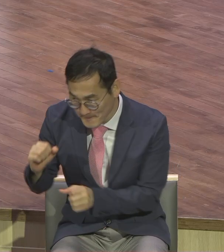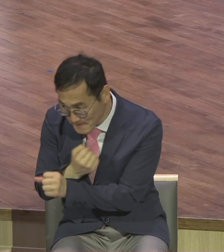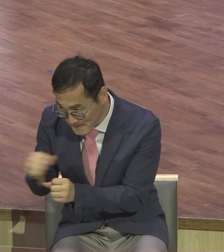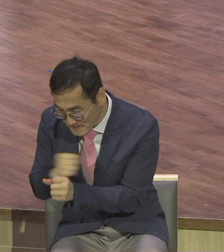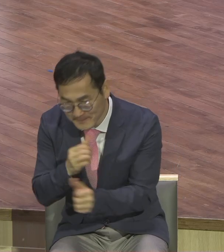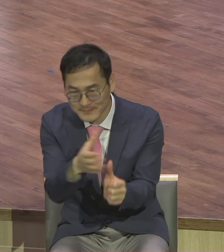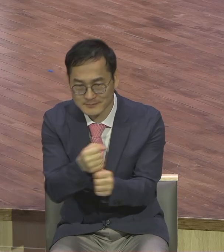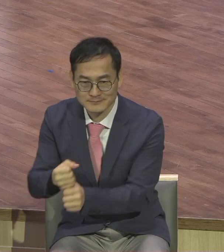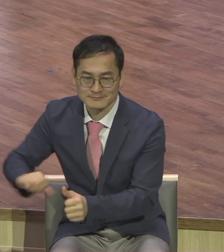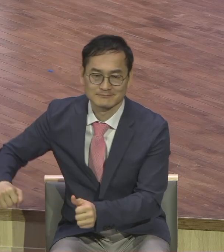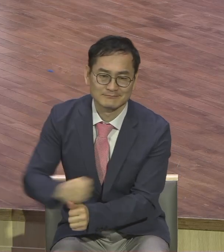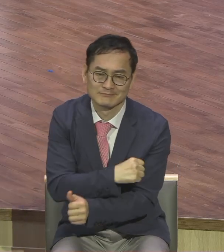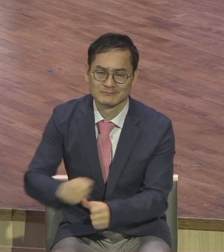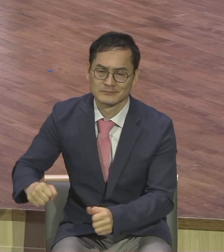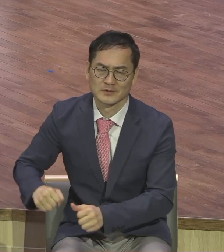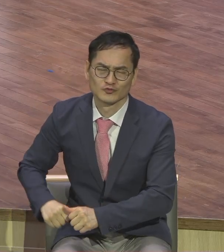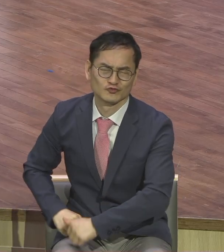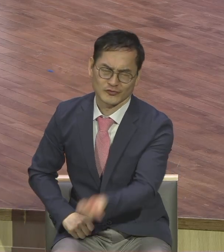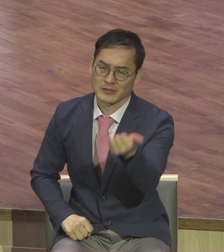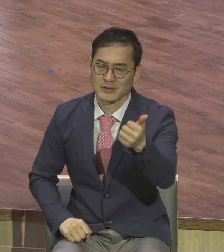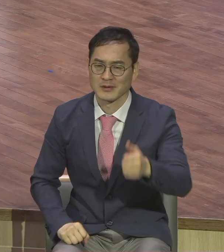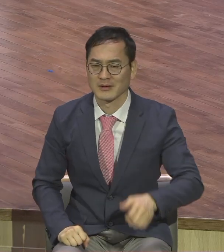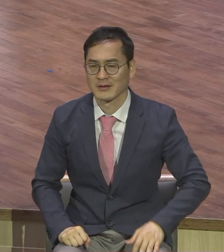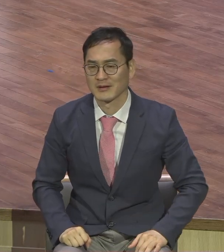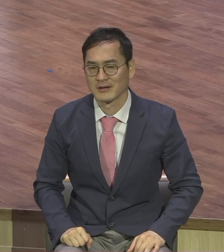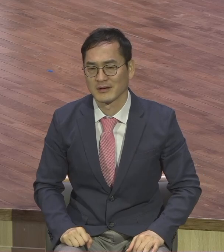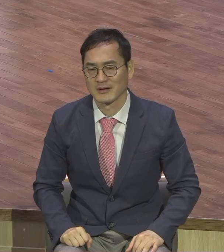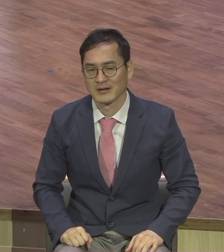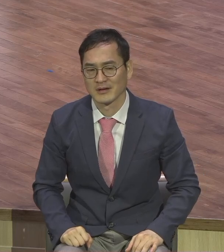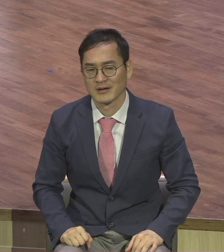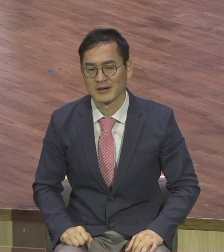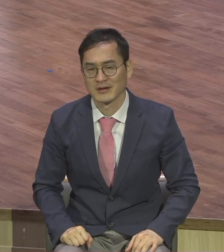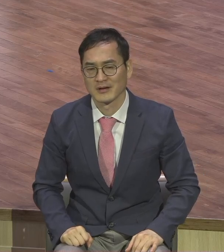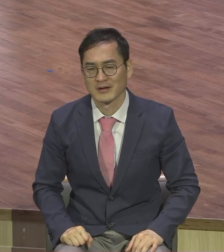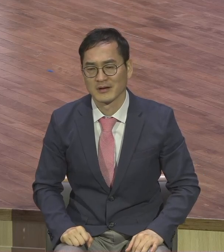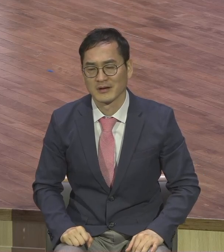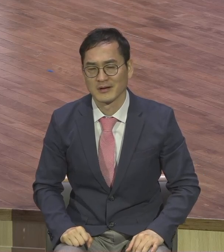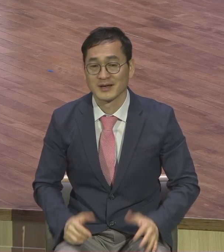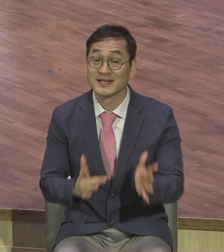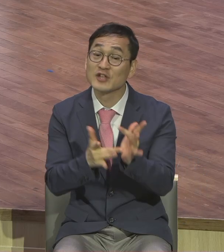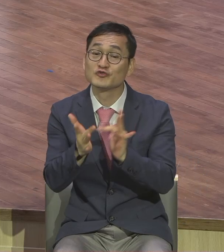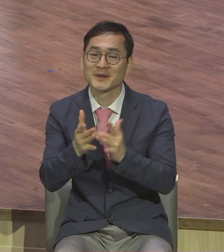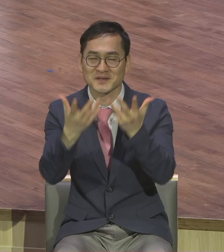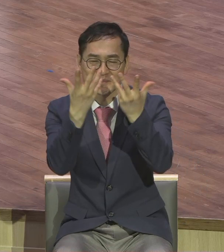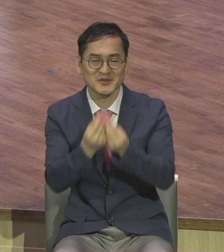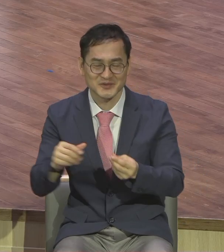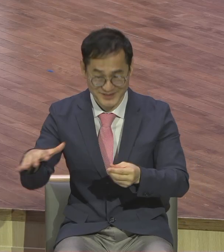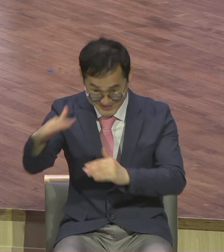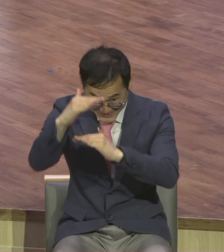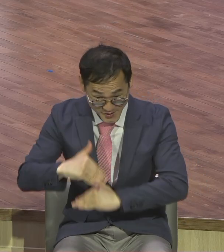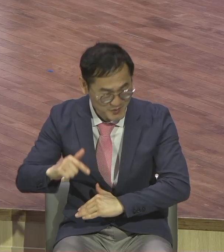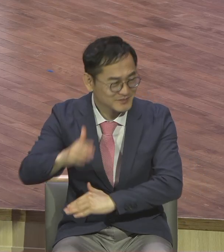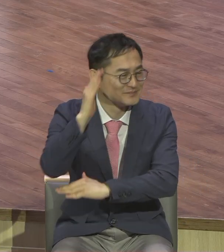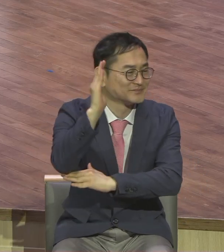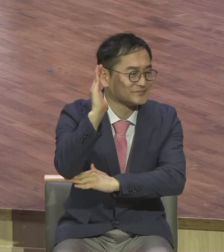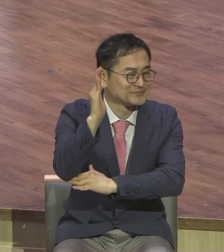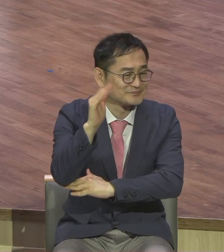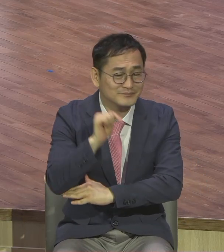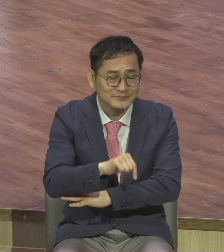예수님께서 이 비유를 말씀하시면서 이런 상황이라면 이런 상황이라면 보도원